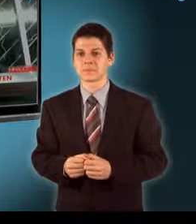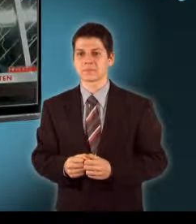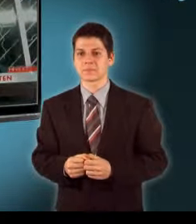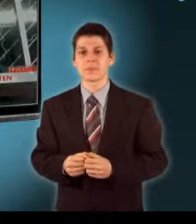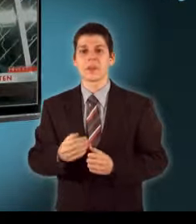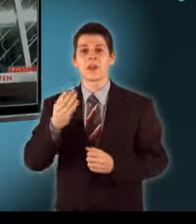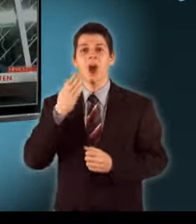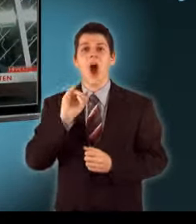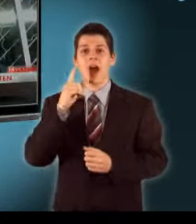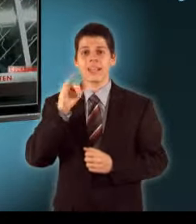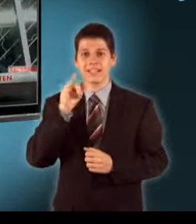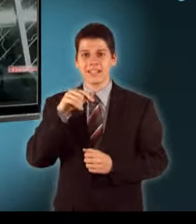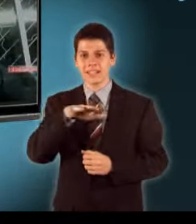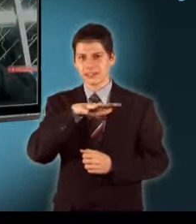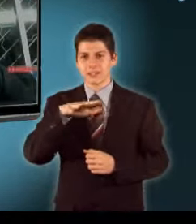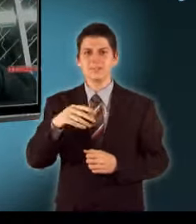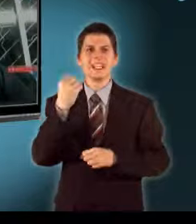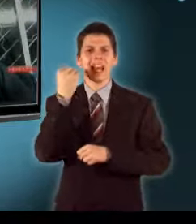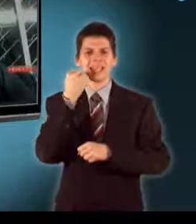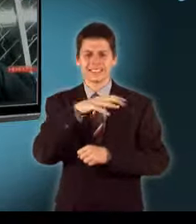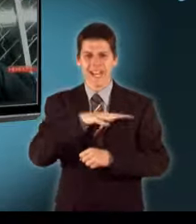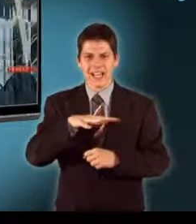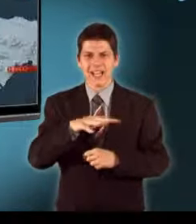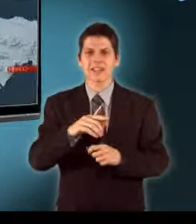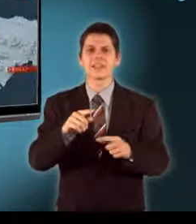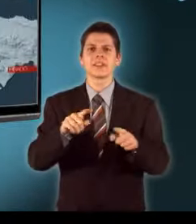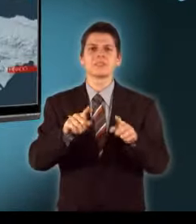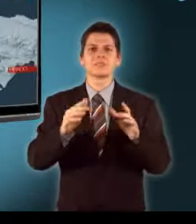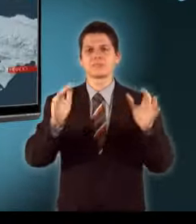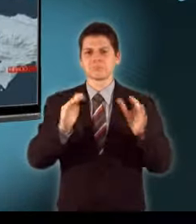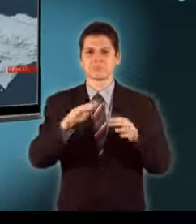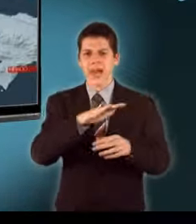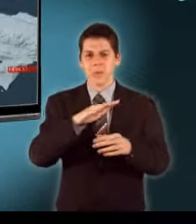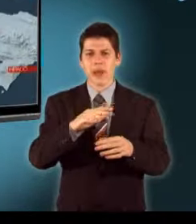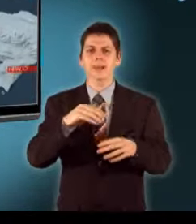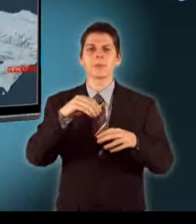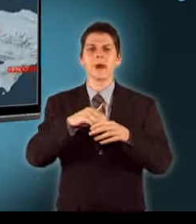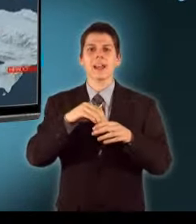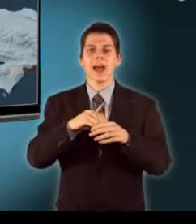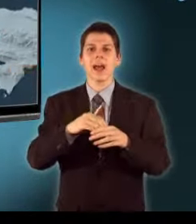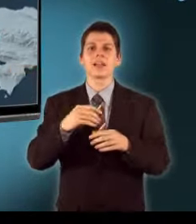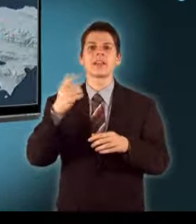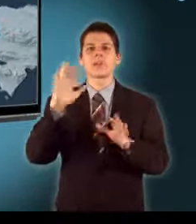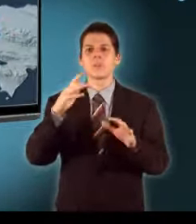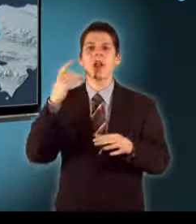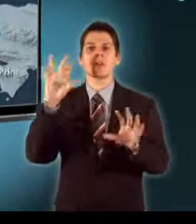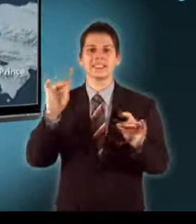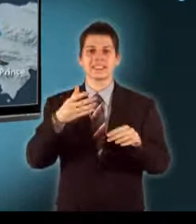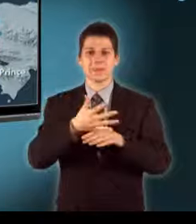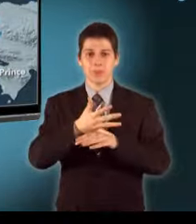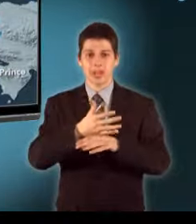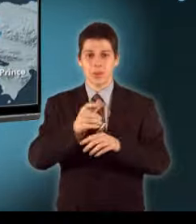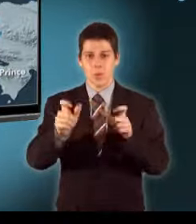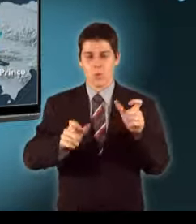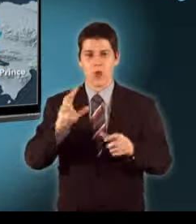Haiti a térség legszegényebb állama Területe kisebb, mint a Dunán túl Lakosainak száma ugyanakkor szinte pontosan